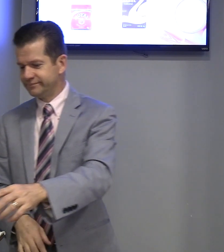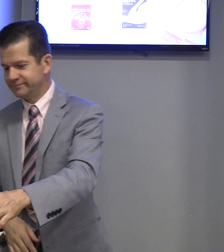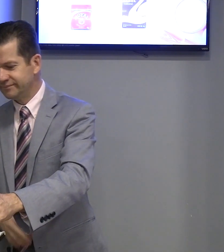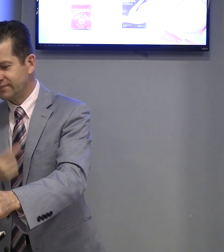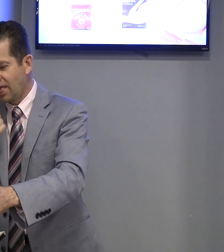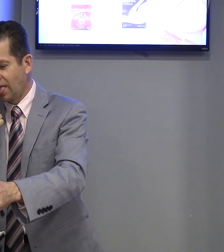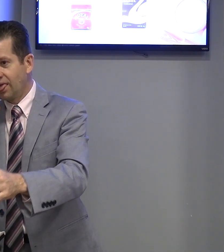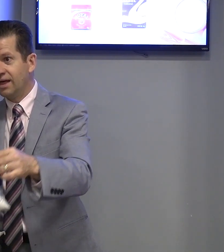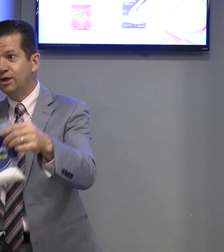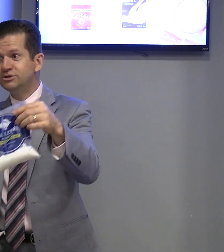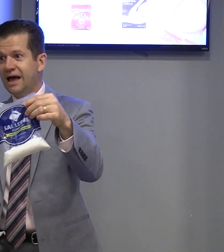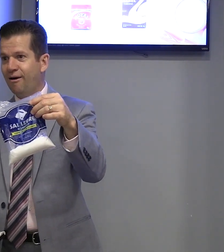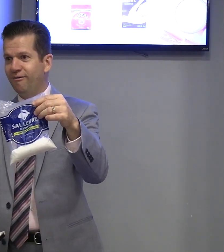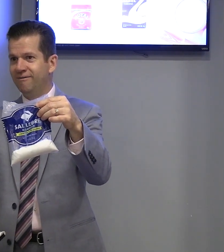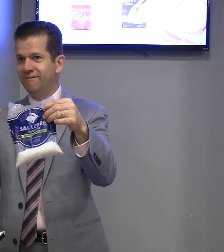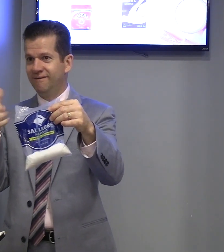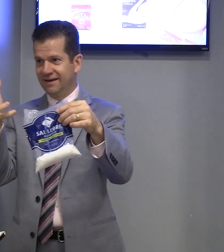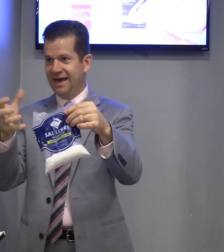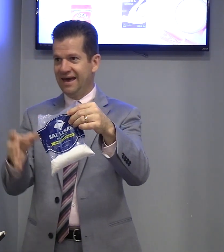Tem sal. E o sal? Quer?